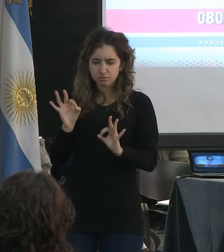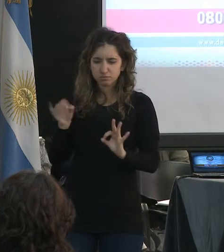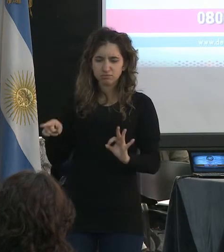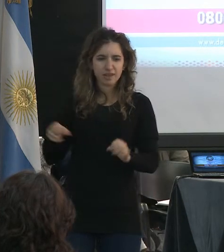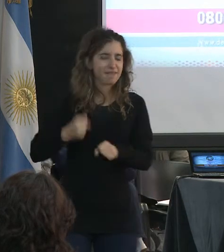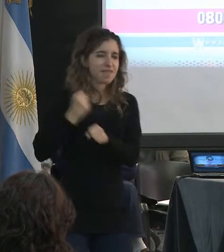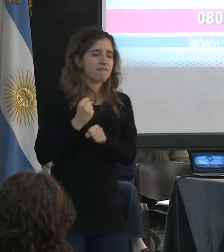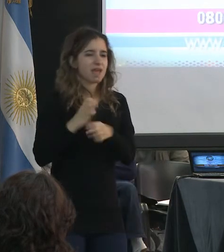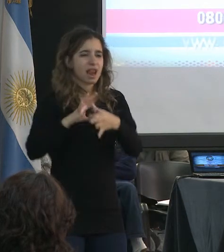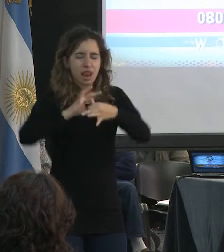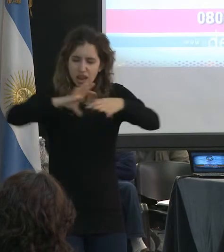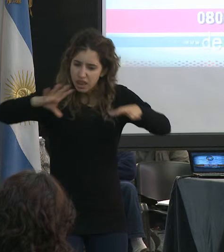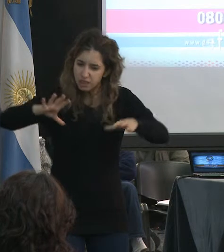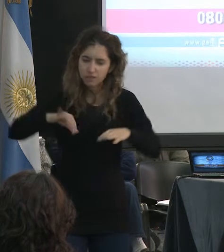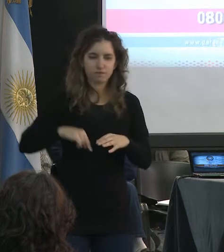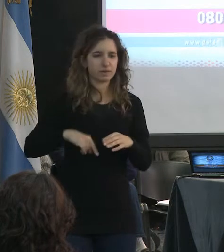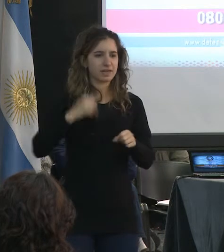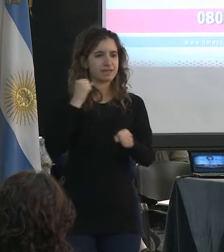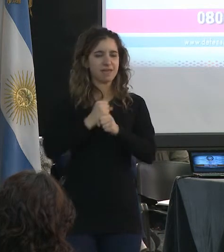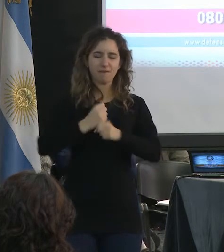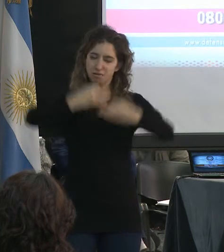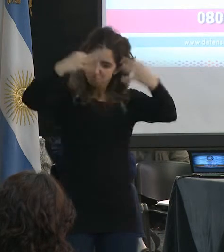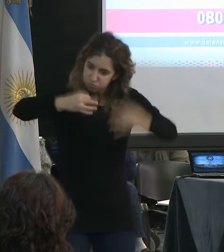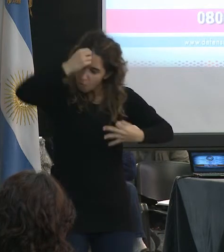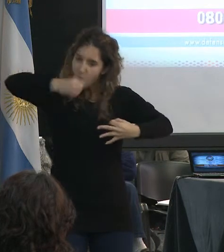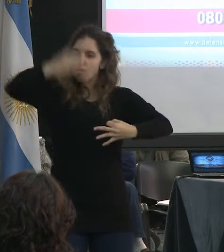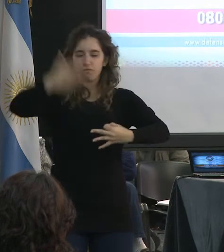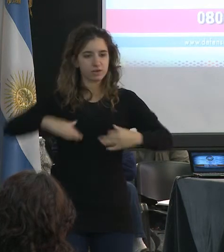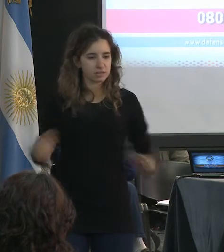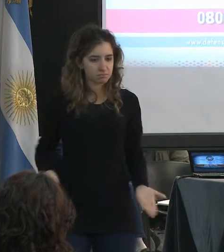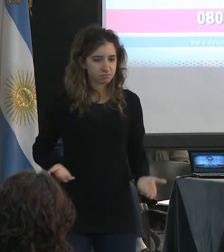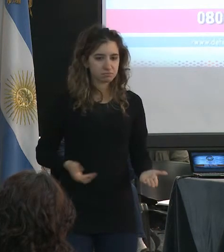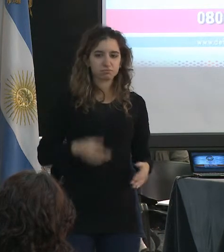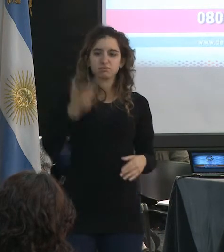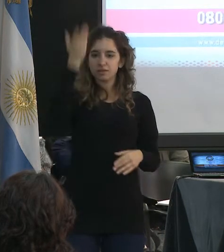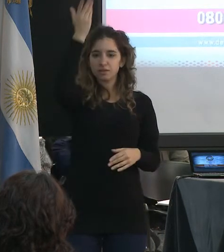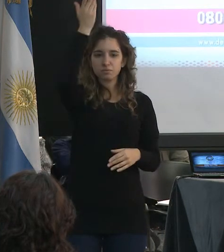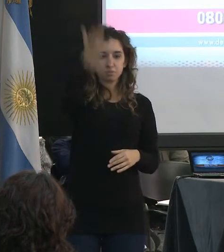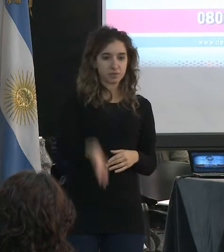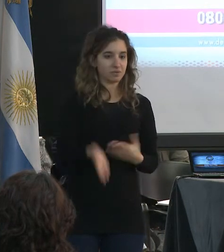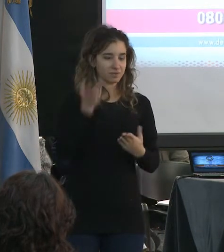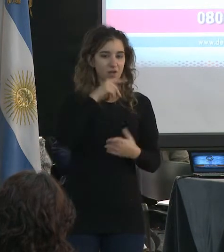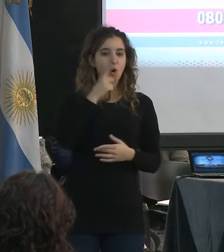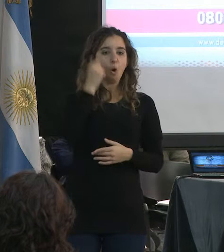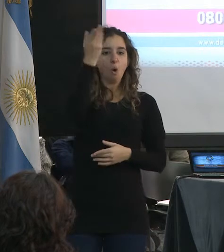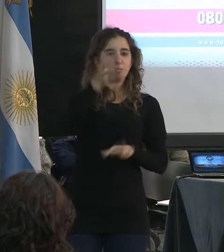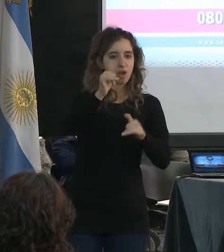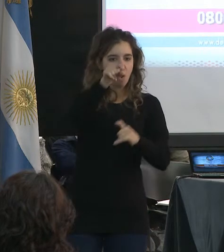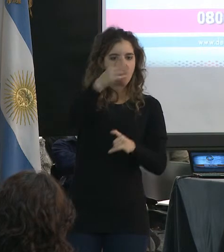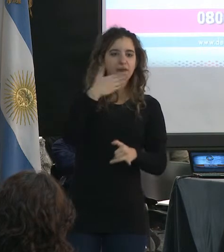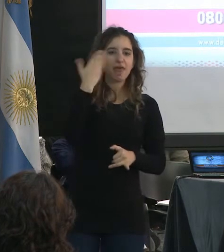libertad de acción, trabajar por derecha, como decimos los argentinos. Yo estaba escuchando recién al joven que con